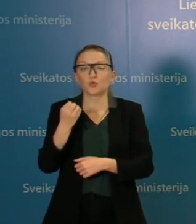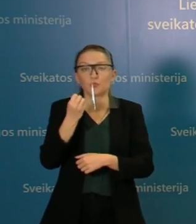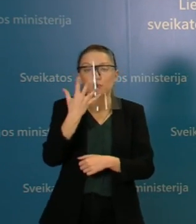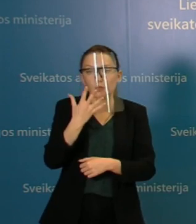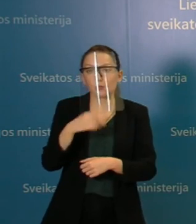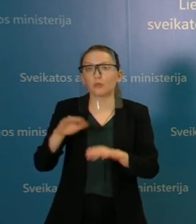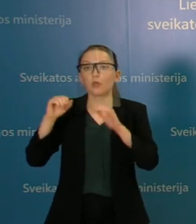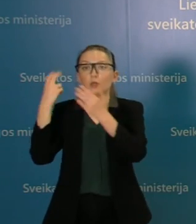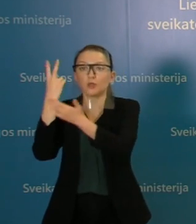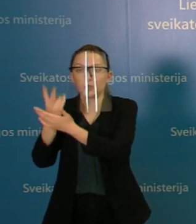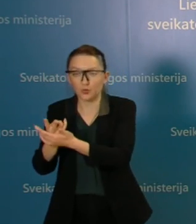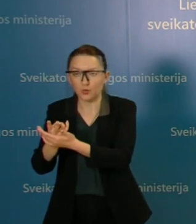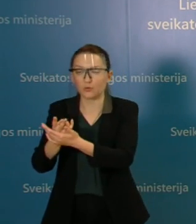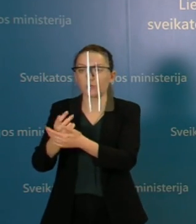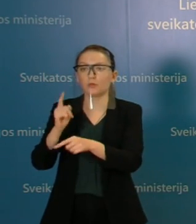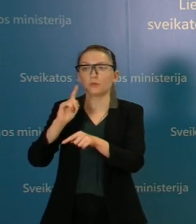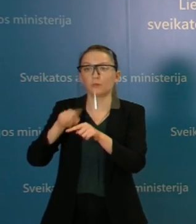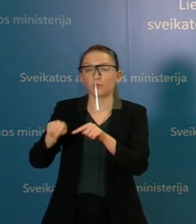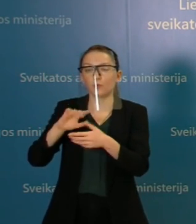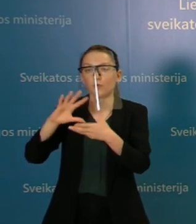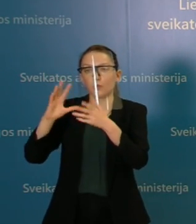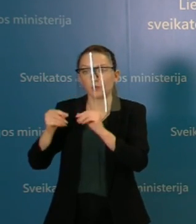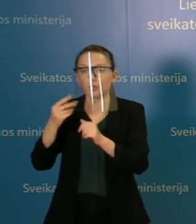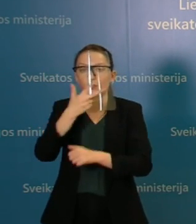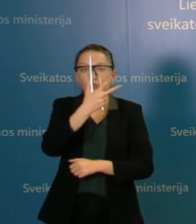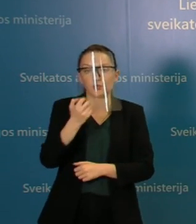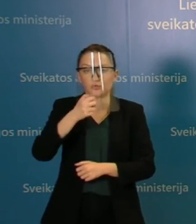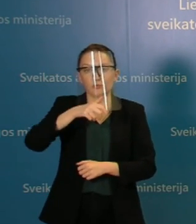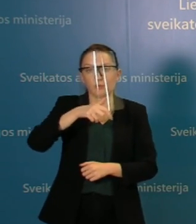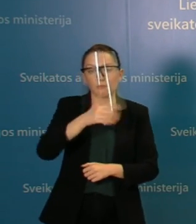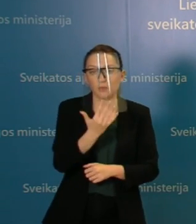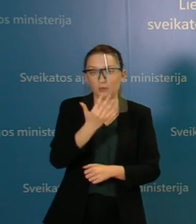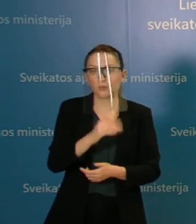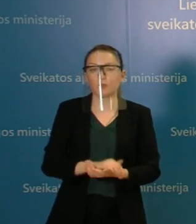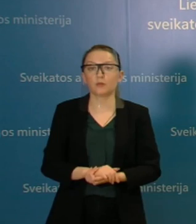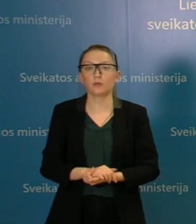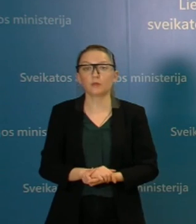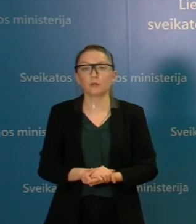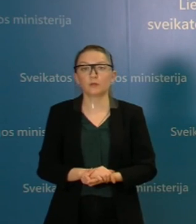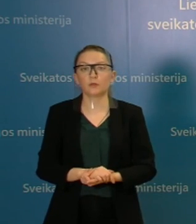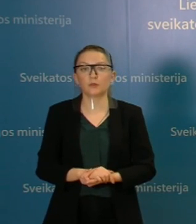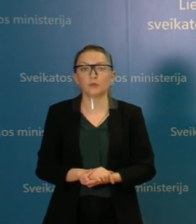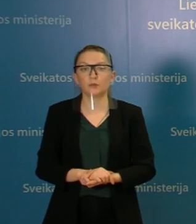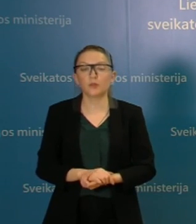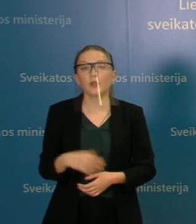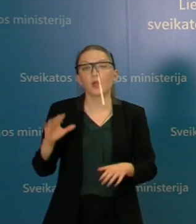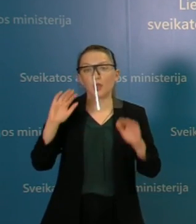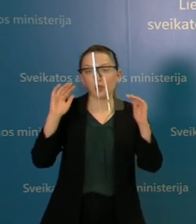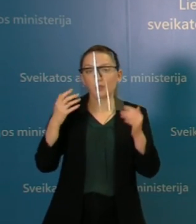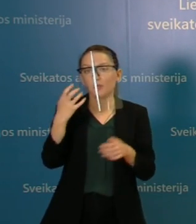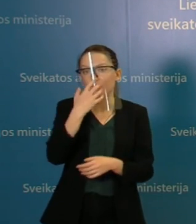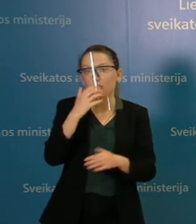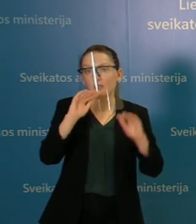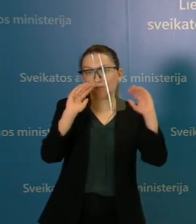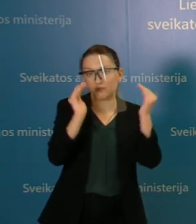stacionarizuotų būtent dėl šios infekcijos, ir 305 asmenys yra, reiškia, reanimacijos intensyvios